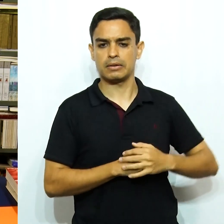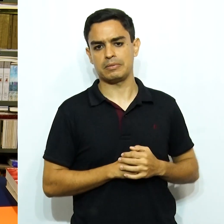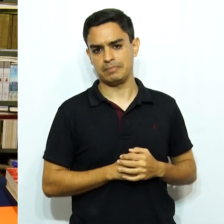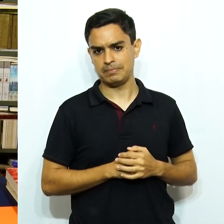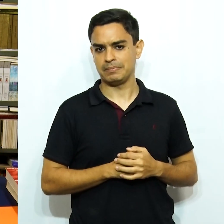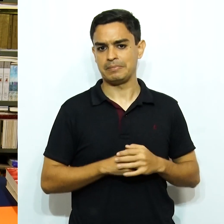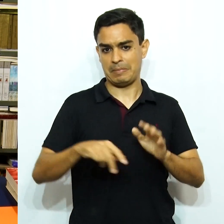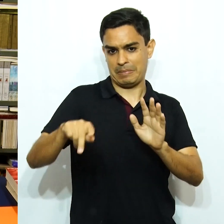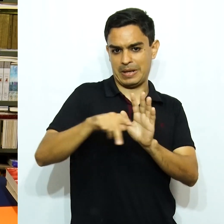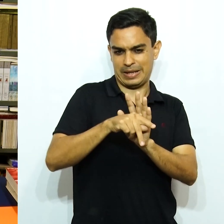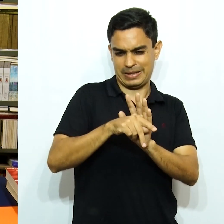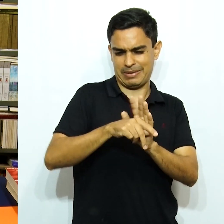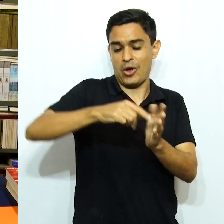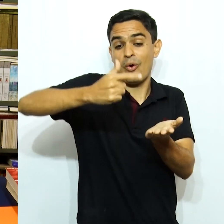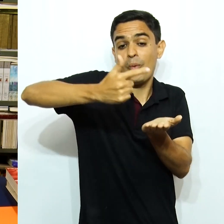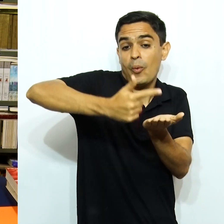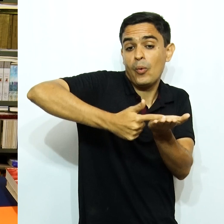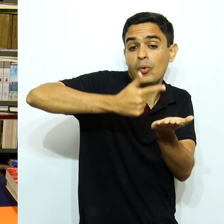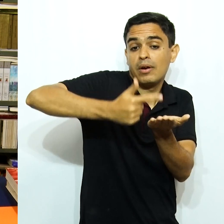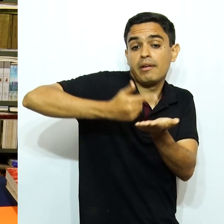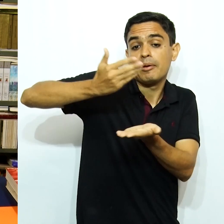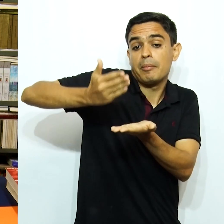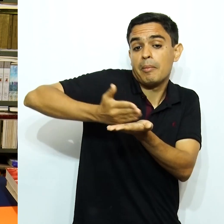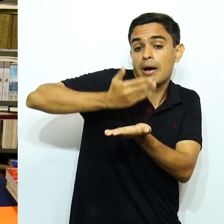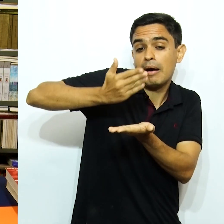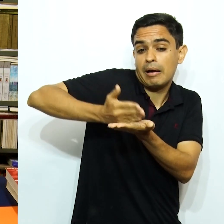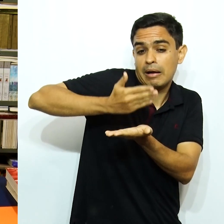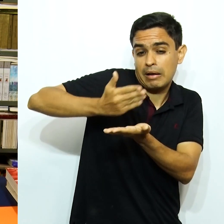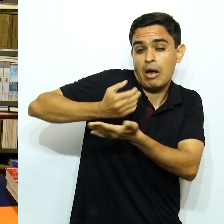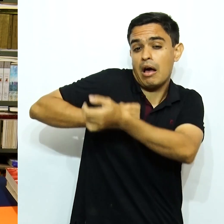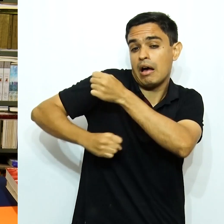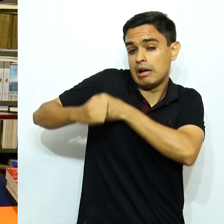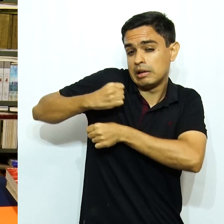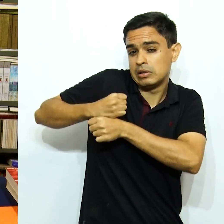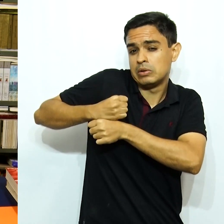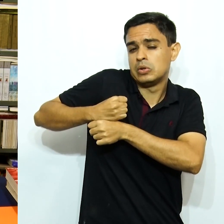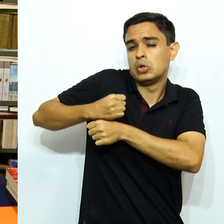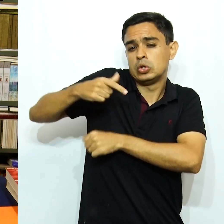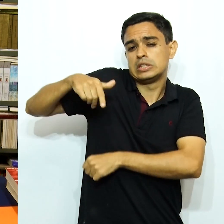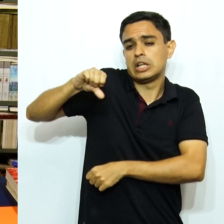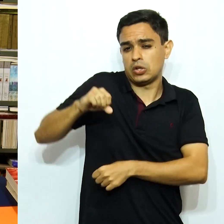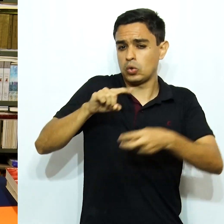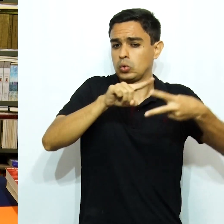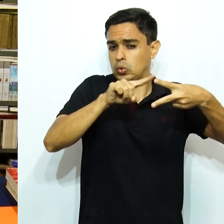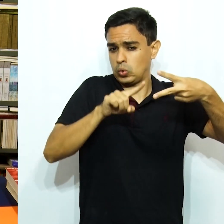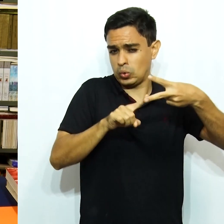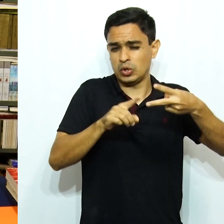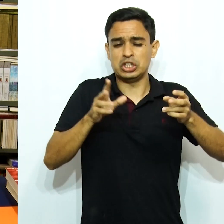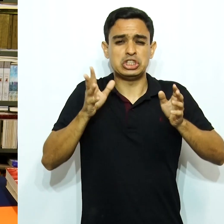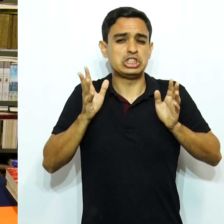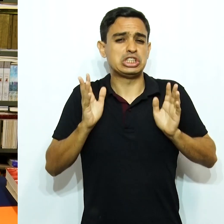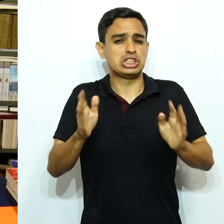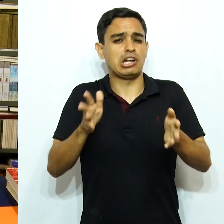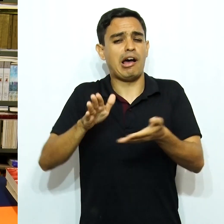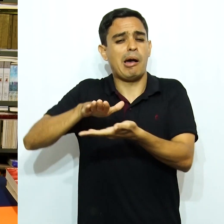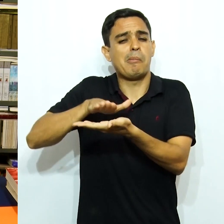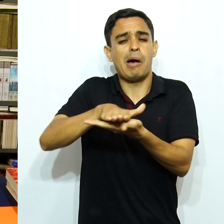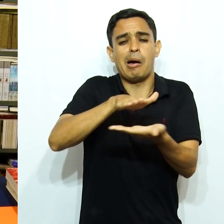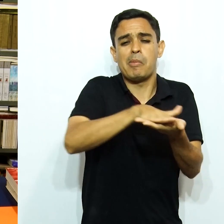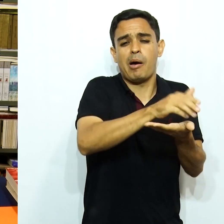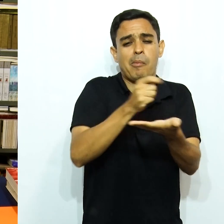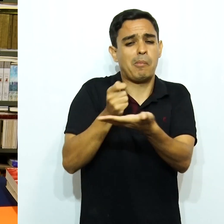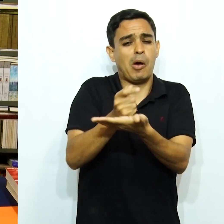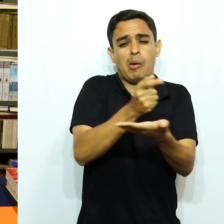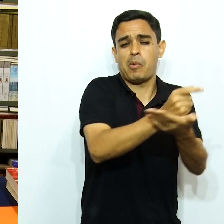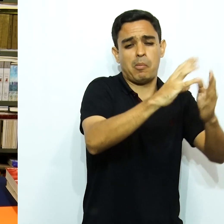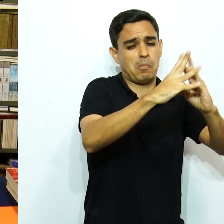o próprio planeta Terra. É um livro de 1979, como eu disse, em dois volumes, acho que esgotado, nunca mais ninguém